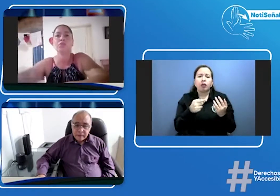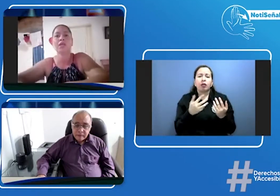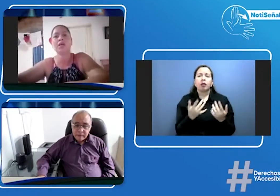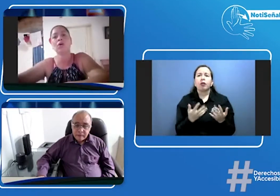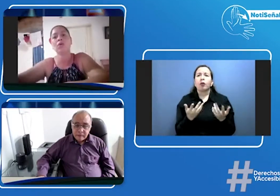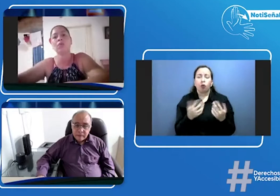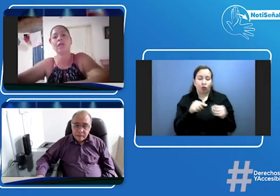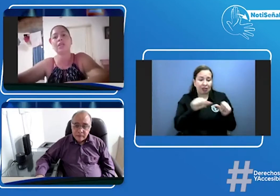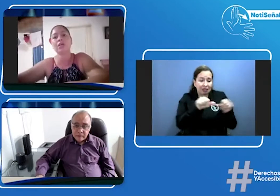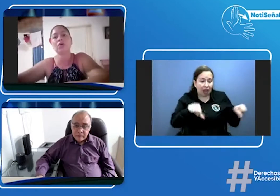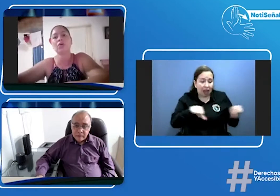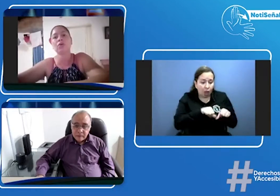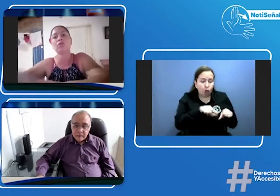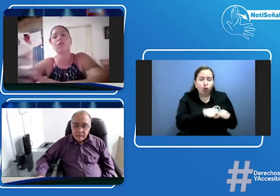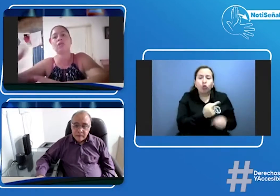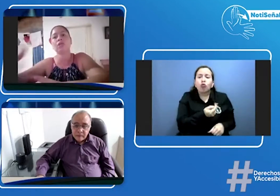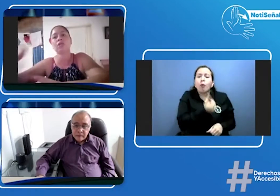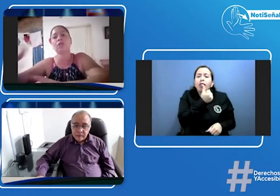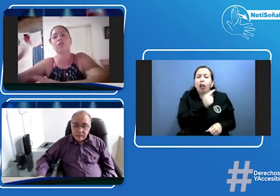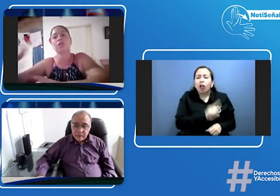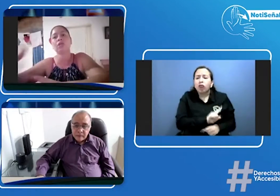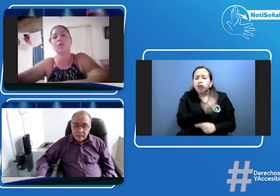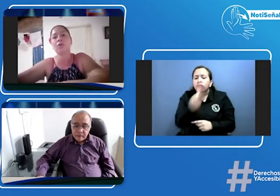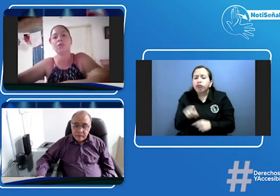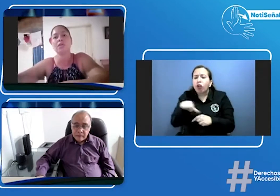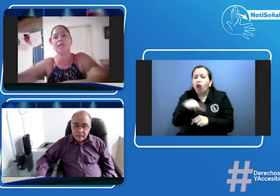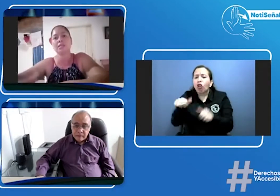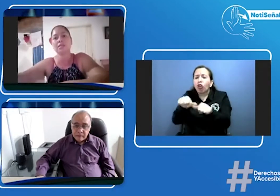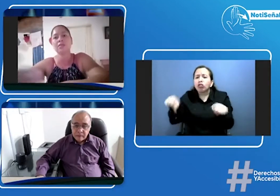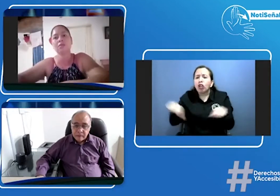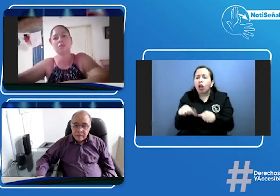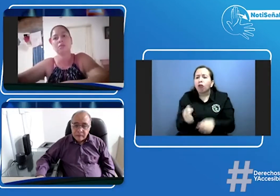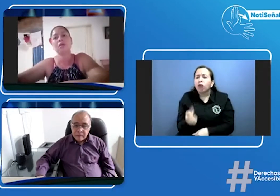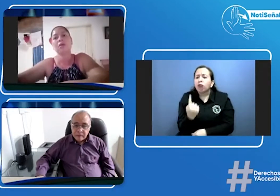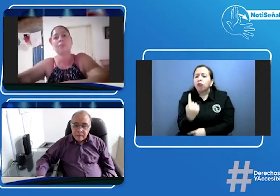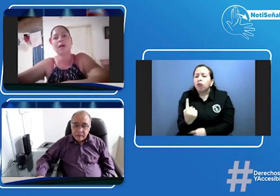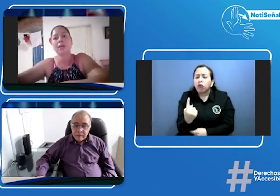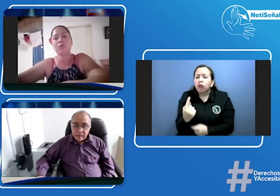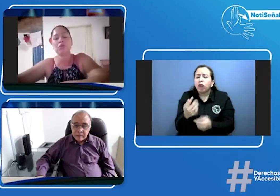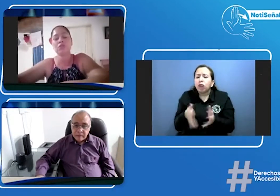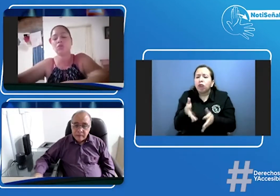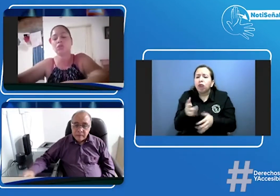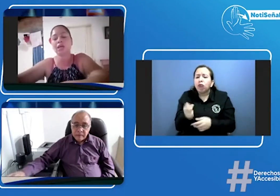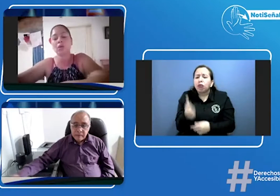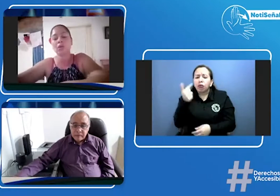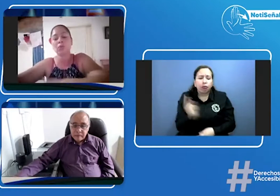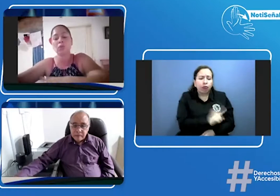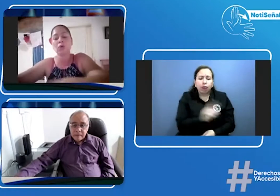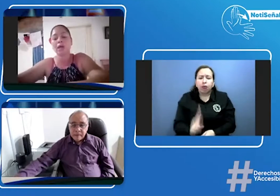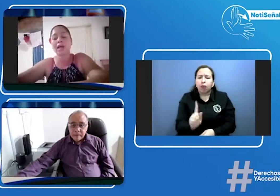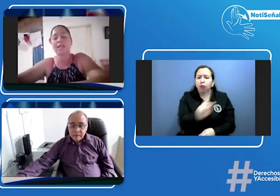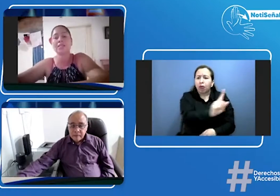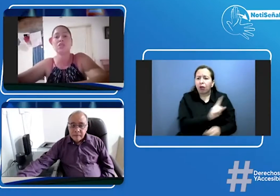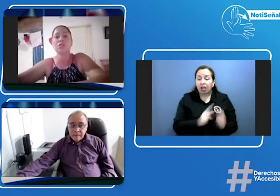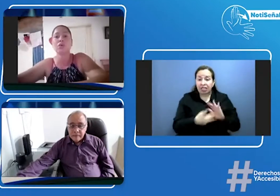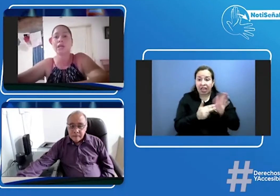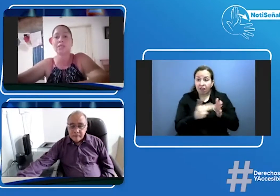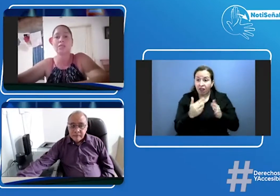salón un ratico en otro ratico están en otro salón y así van ellos ellos no están como todas las seis horas en